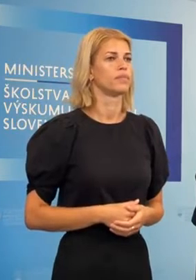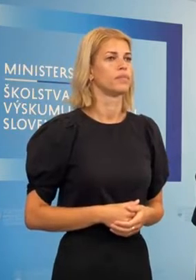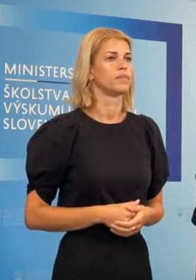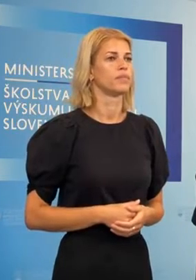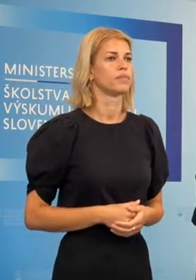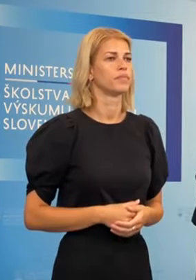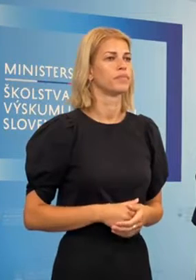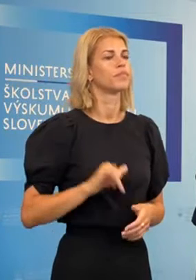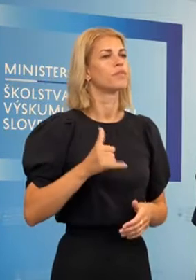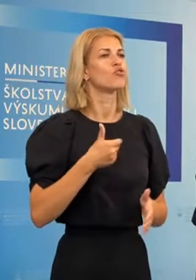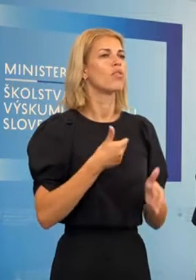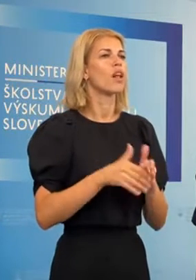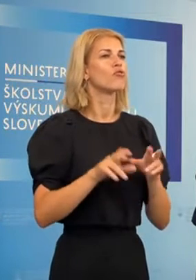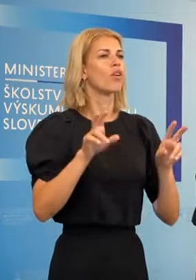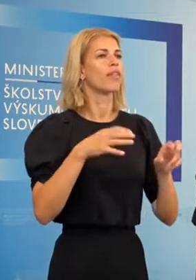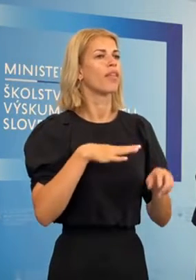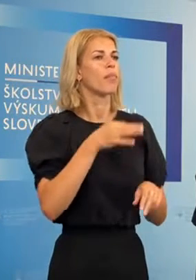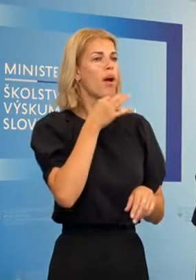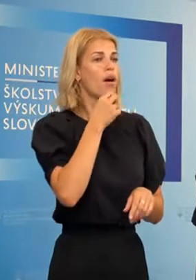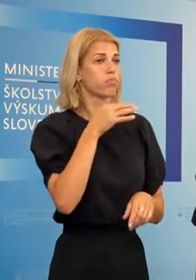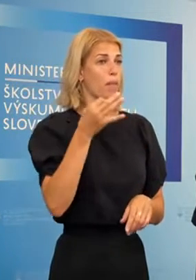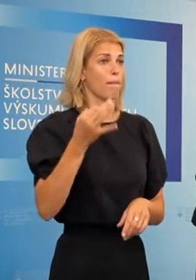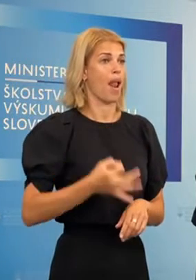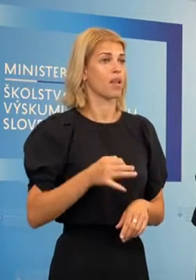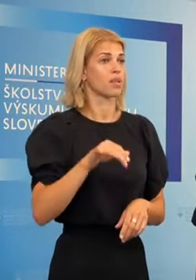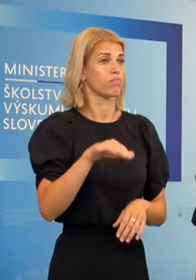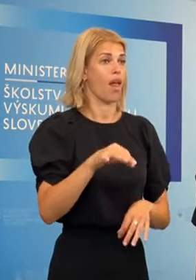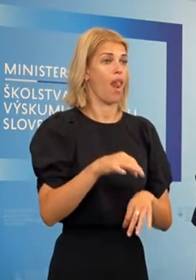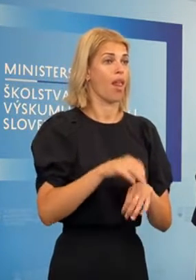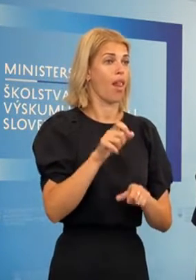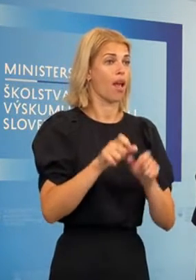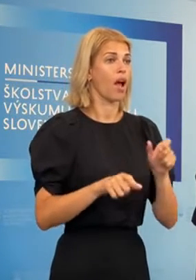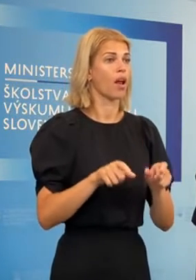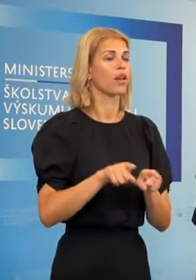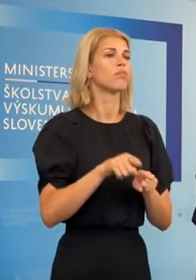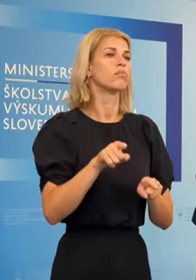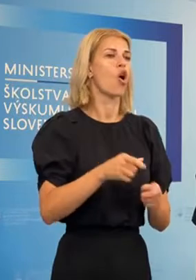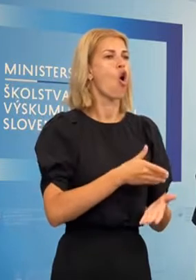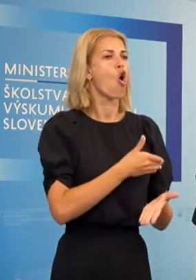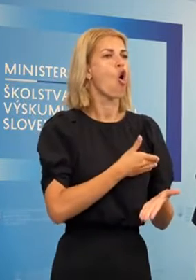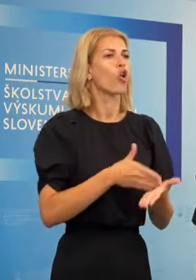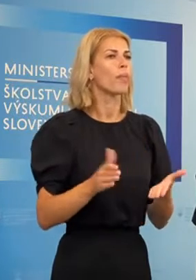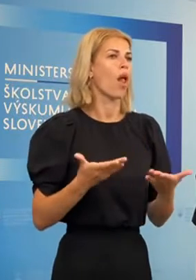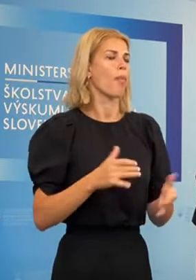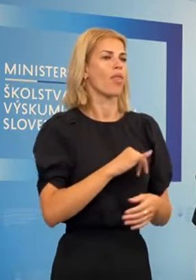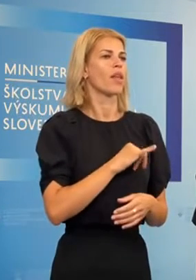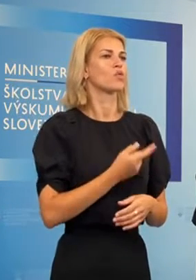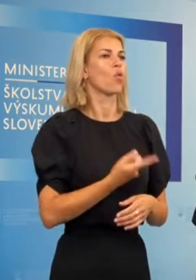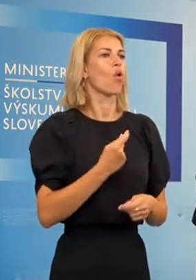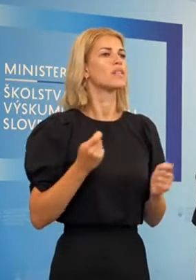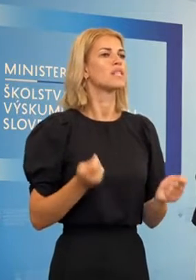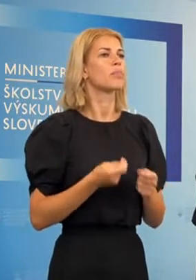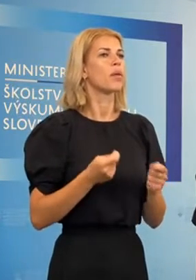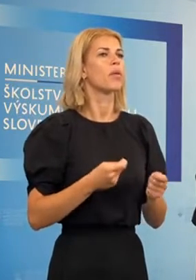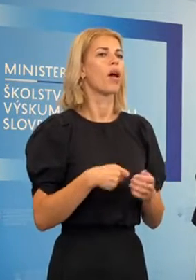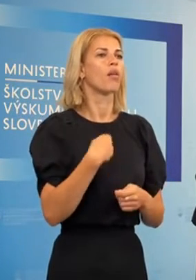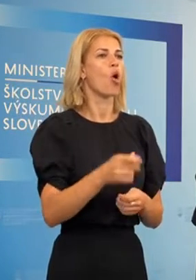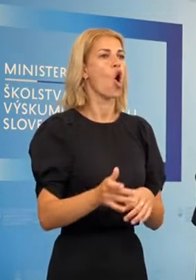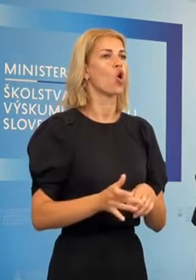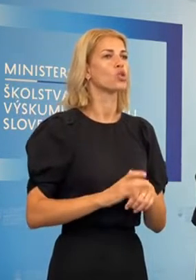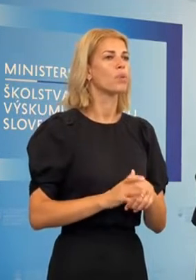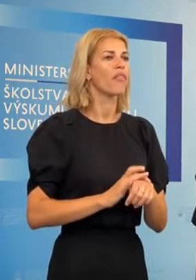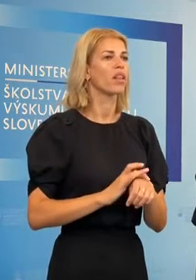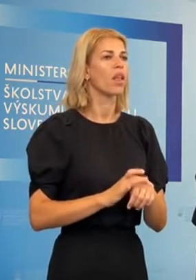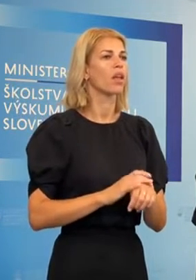Potom ešte ďalšia téma. V Malackách sú lekári, ktorí už teda odmietajú alebo nechcú od septembra vydávať ospravedlníky, ktoré